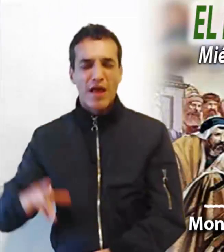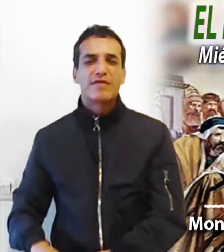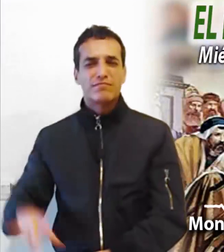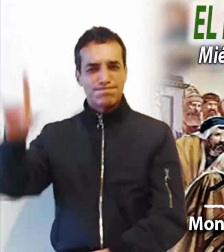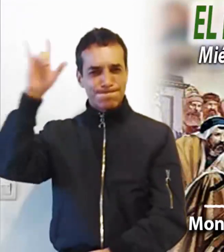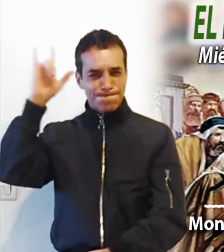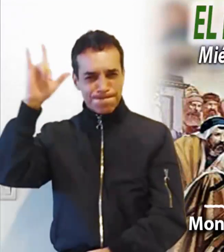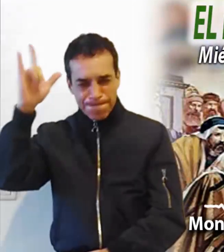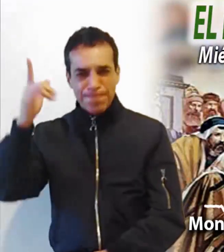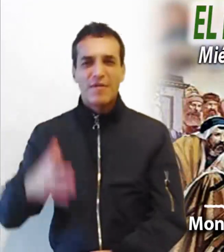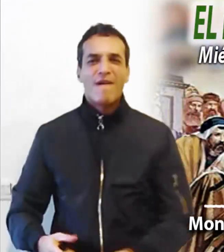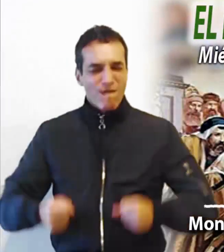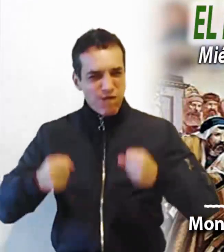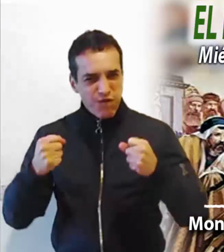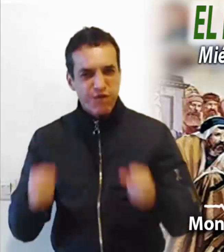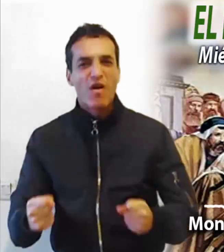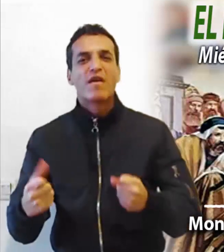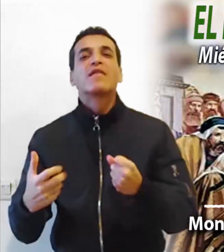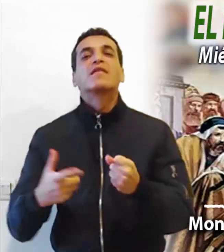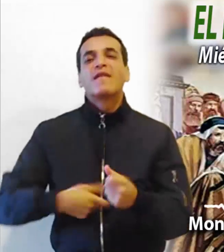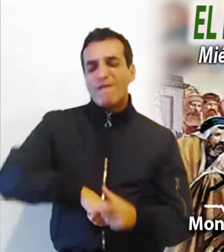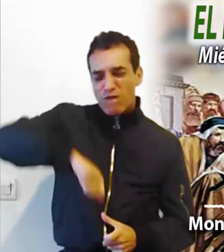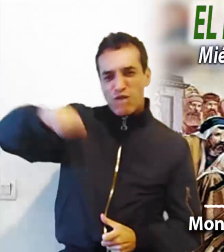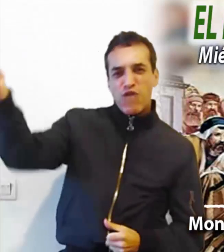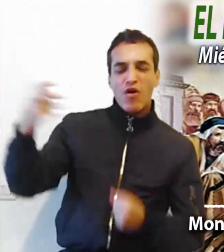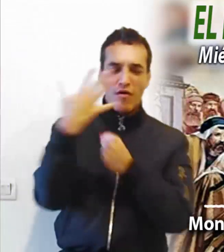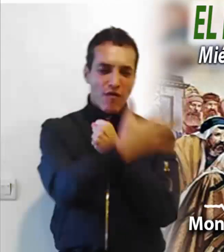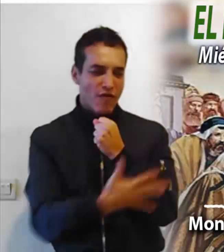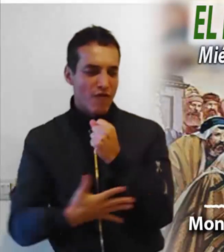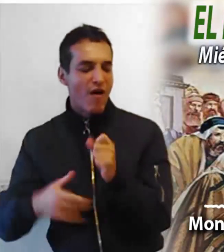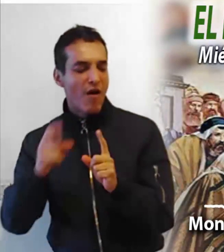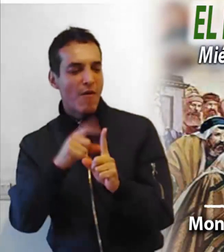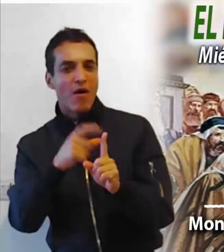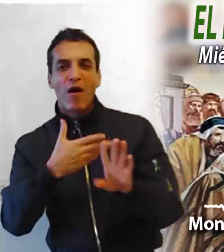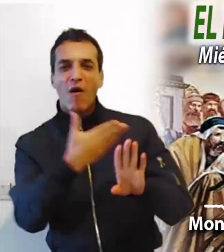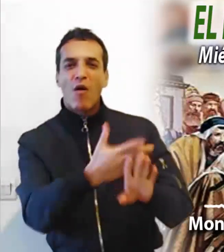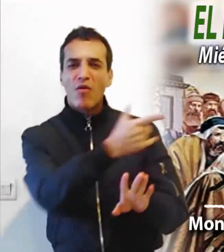espada, lanza y jabalina, se burlaba del pequeño y débil hombrecillo.